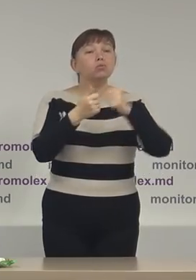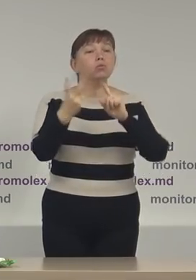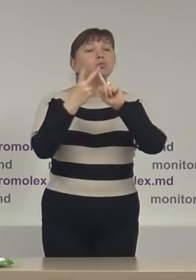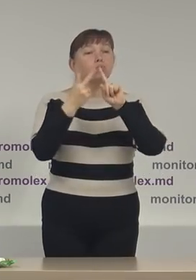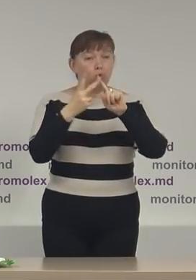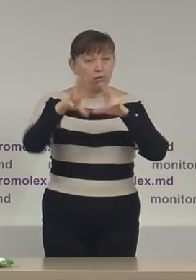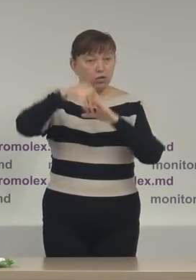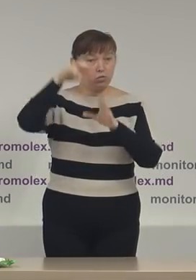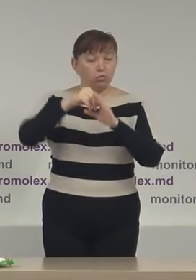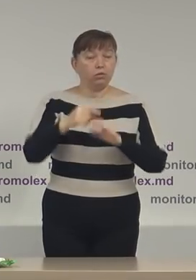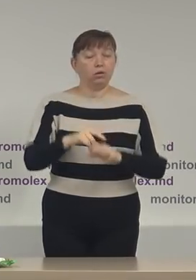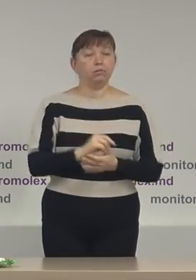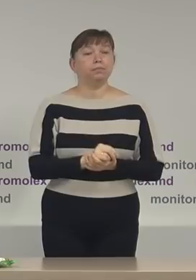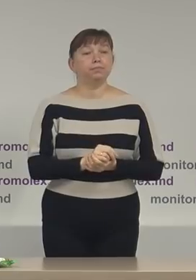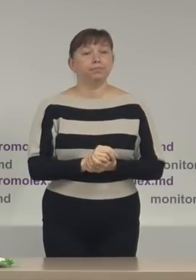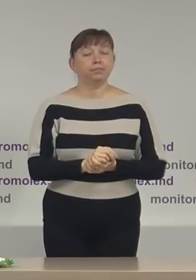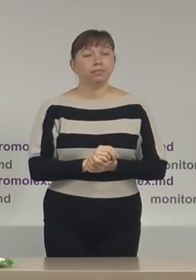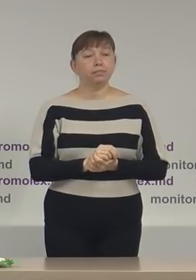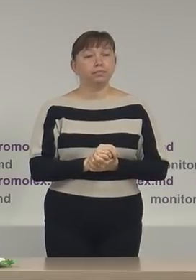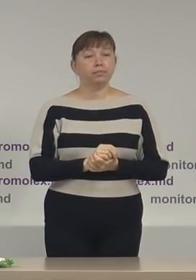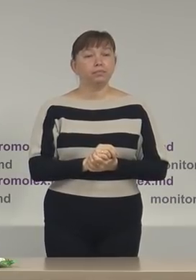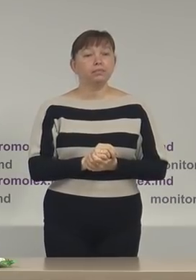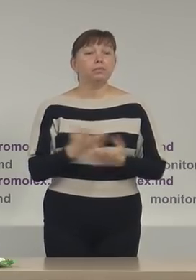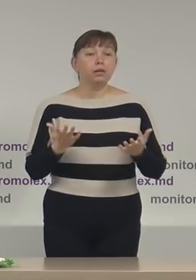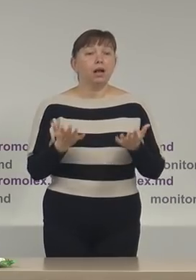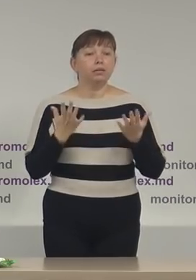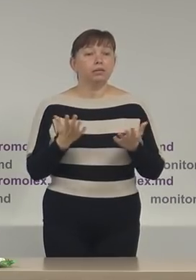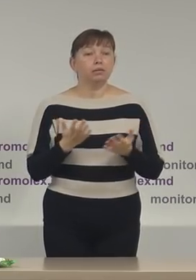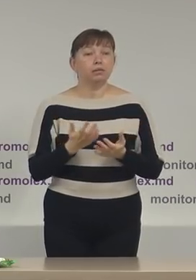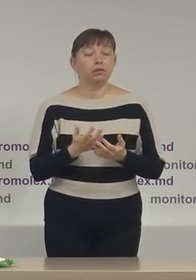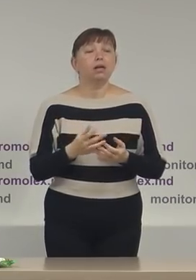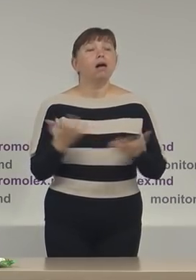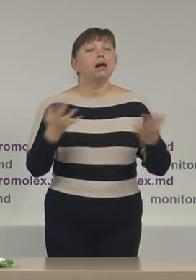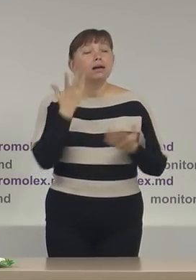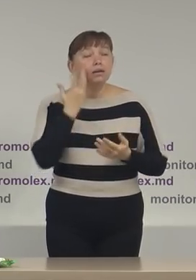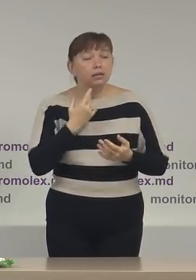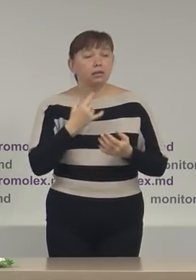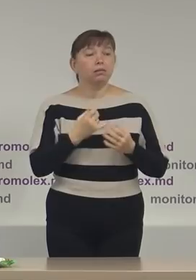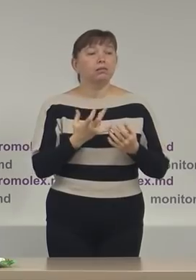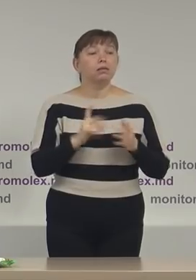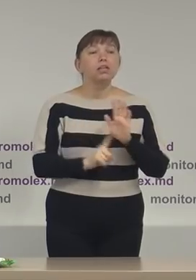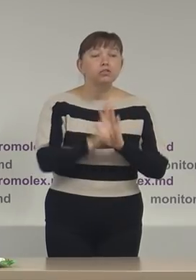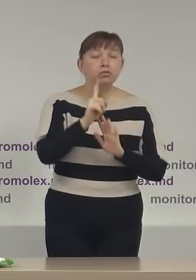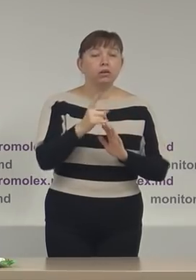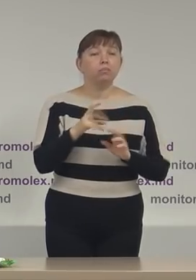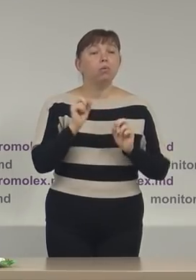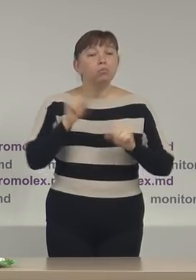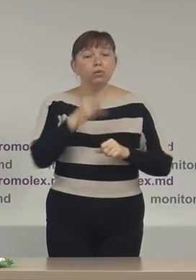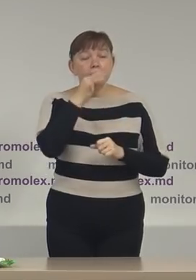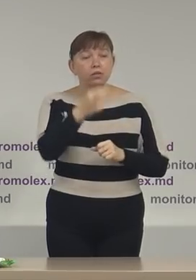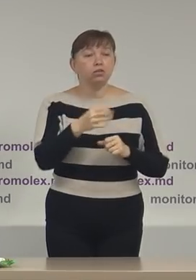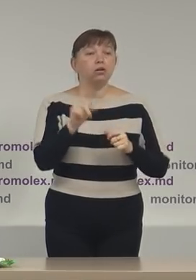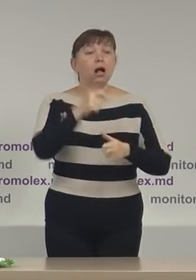-scrutin sub aspect de campanie electorală, adică de când, din ce moment, putem zice și concurenții